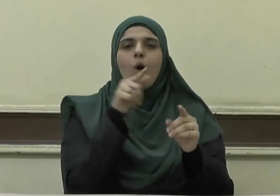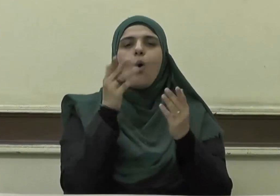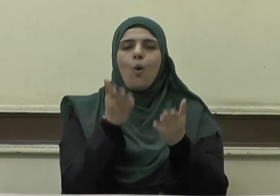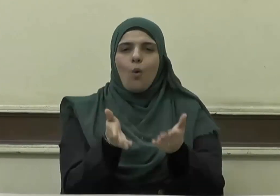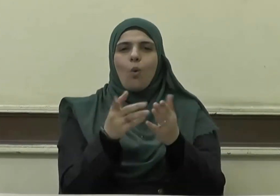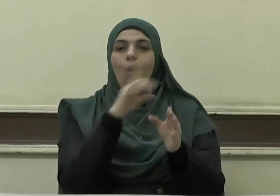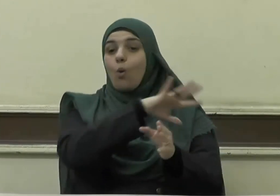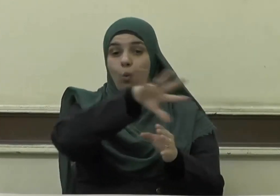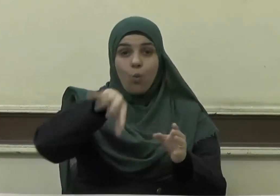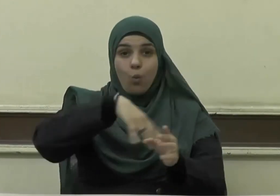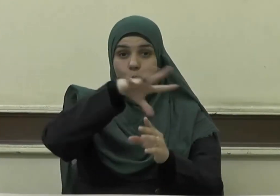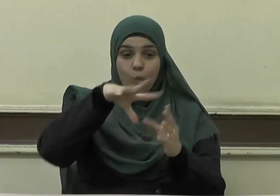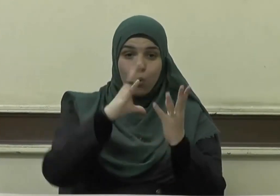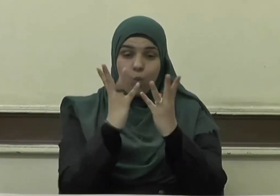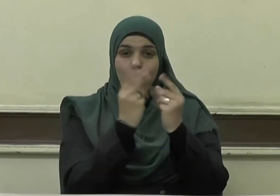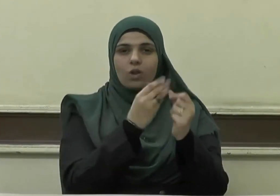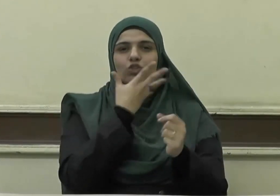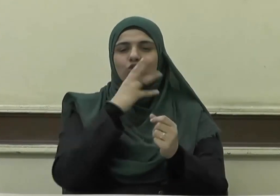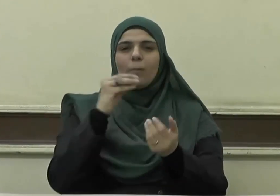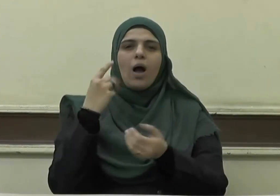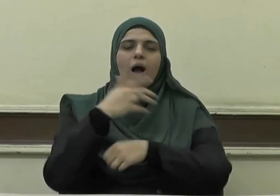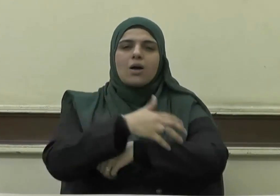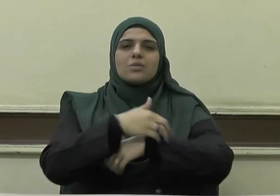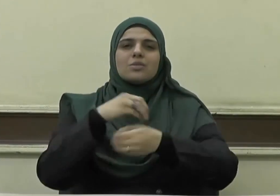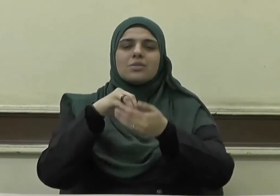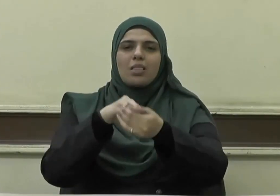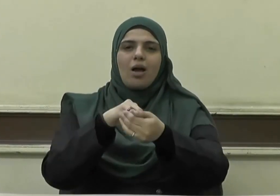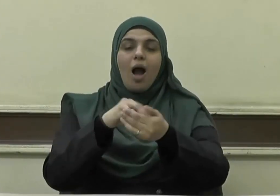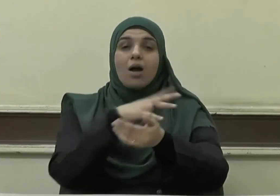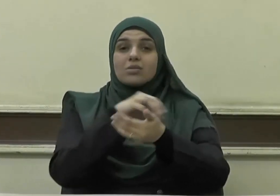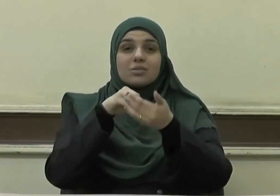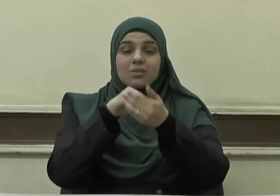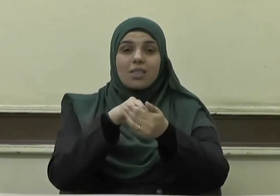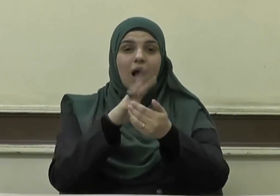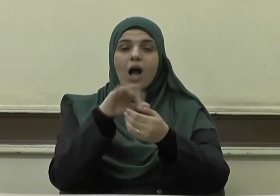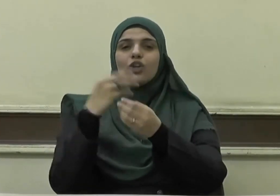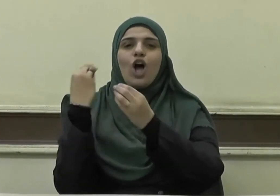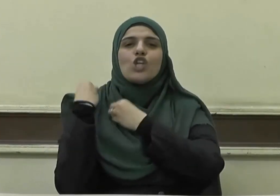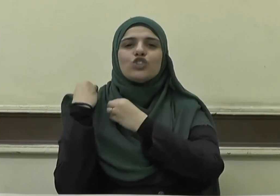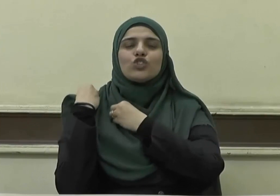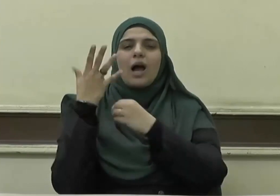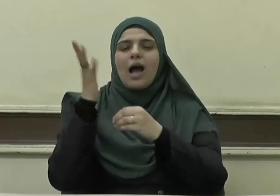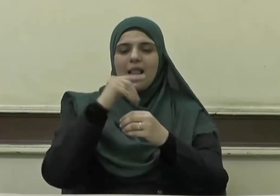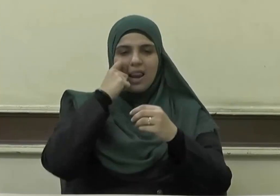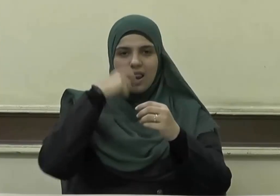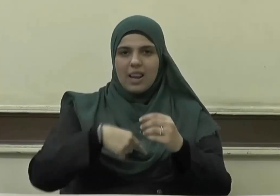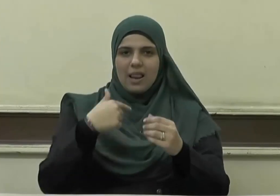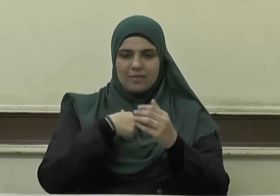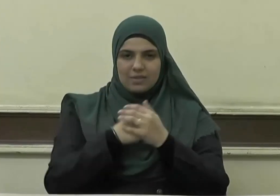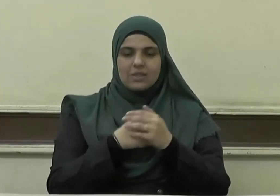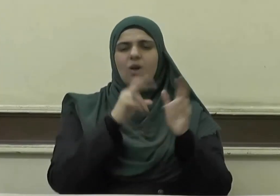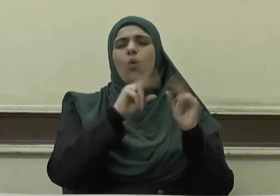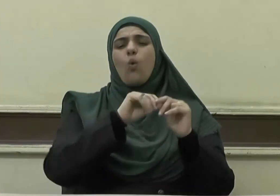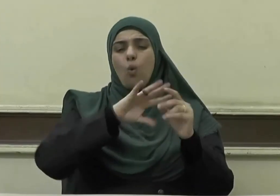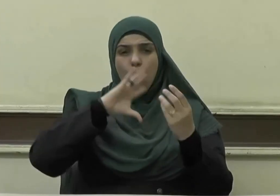كله صدقة منك على نفسك وكلها من قبيل العمل